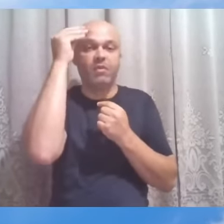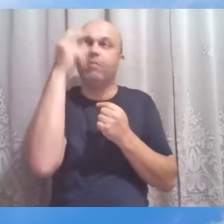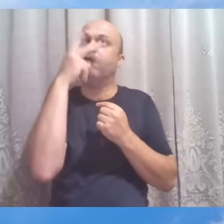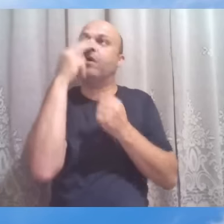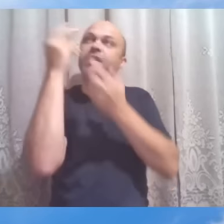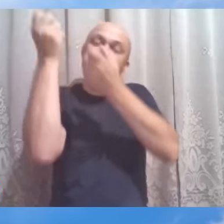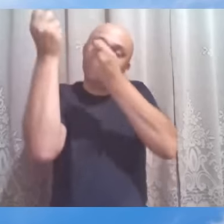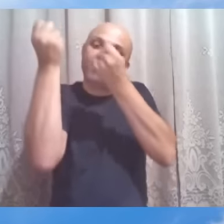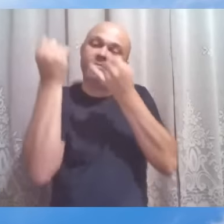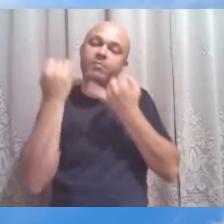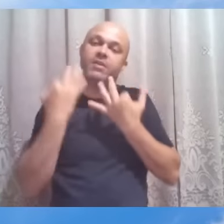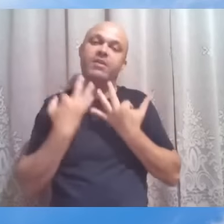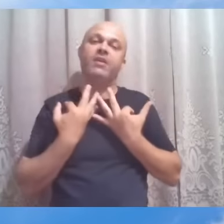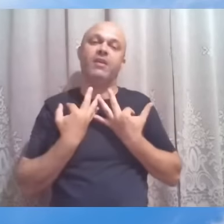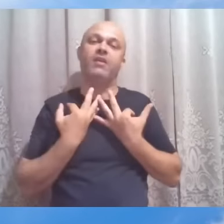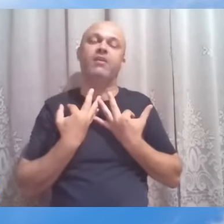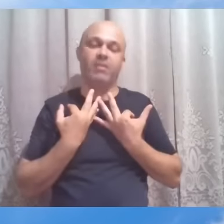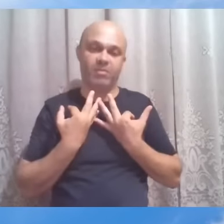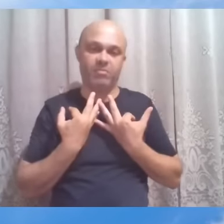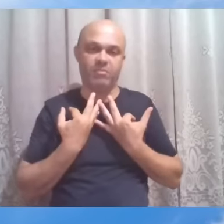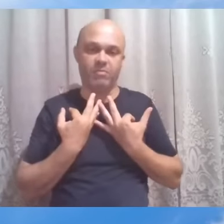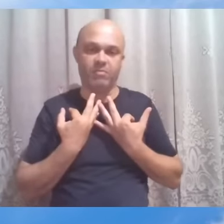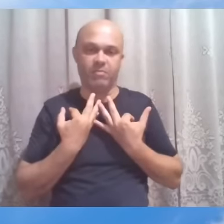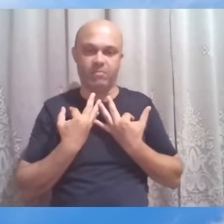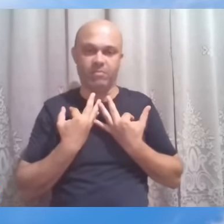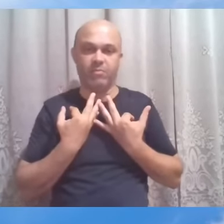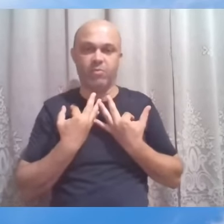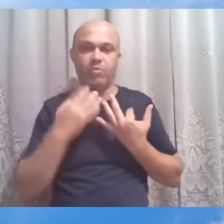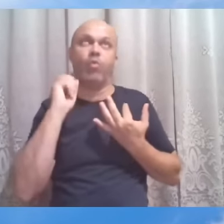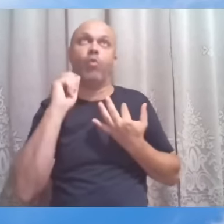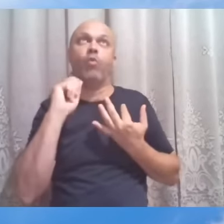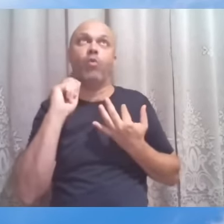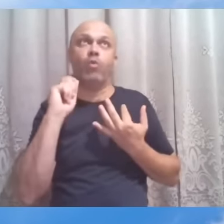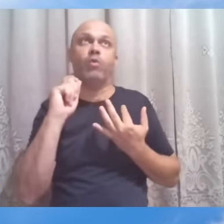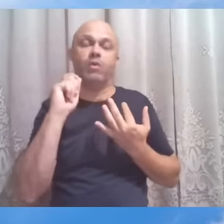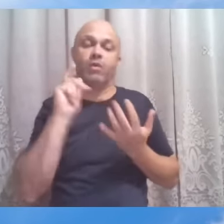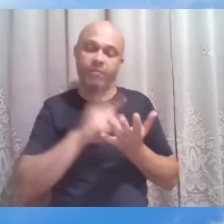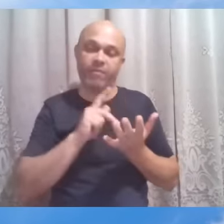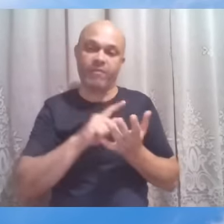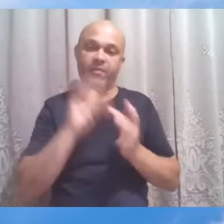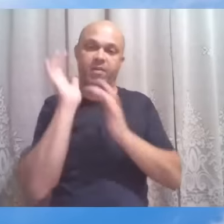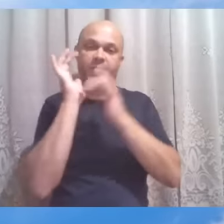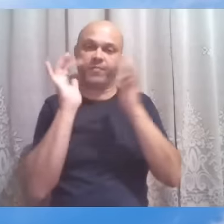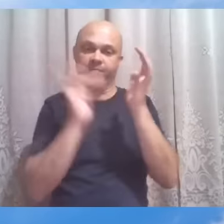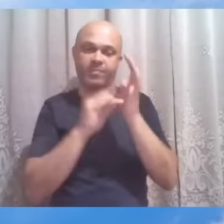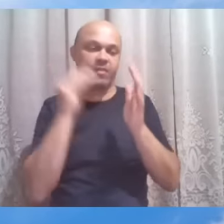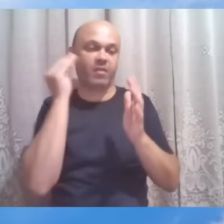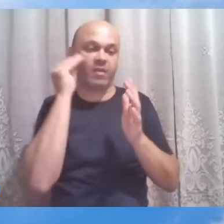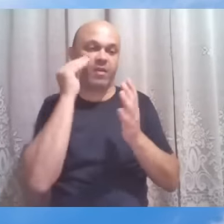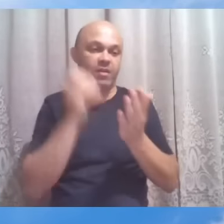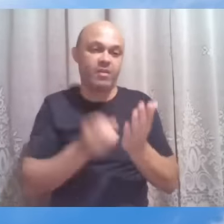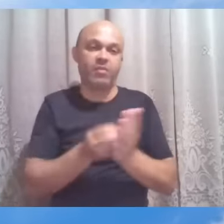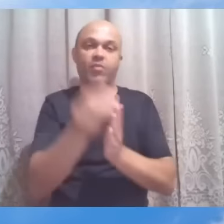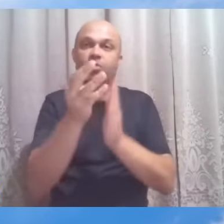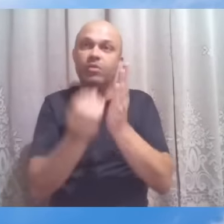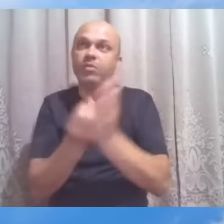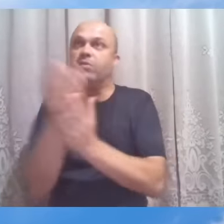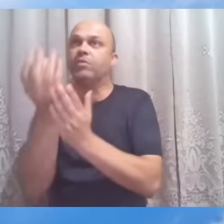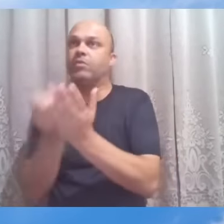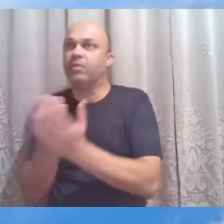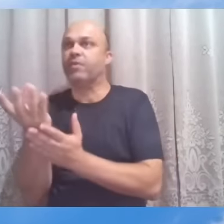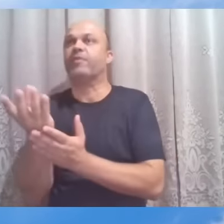que nos explicarão, então, o que, de fato, Jesus intenta transmitir com aquela passagem em vista.